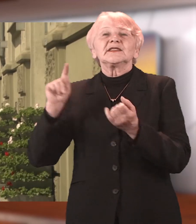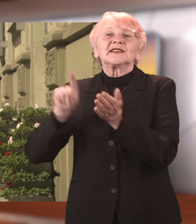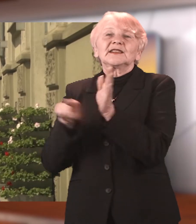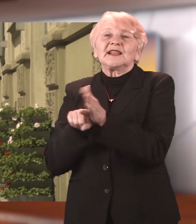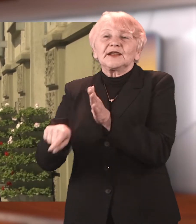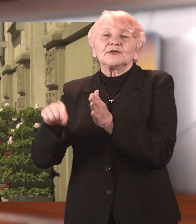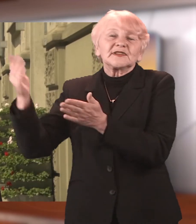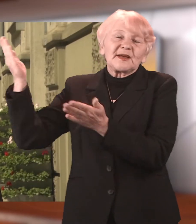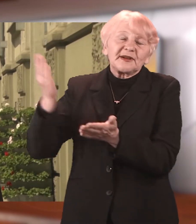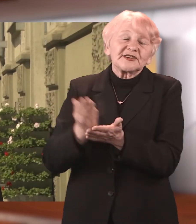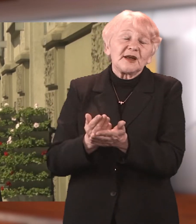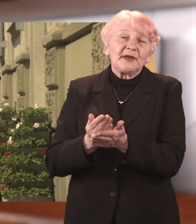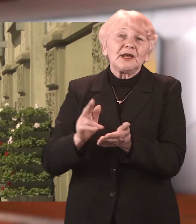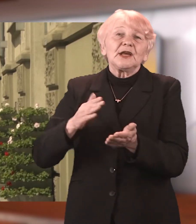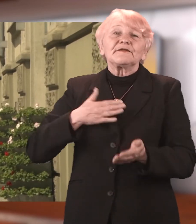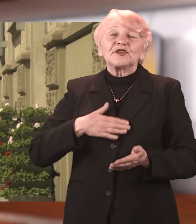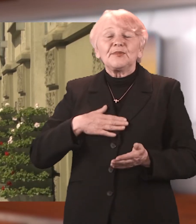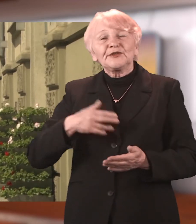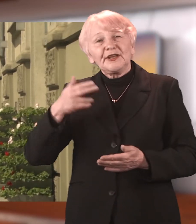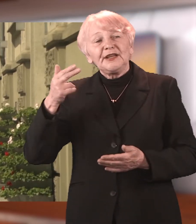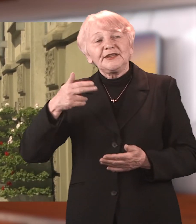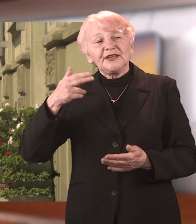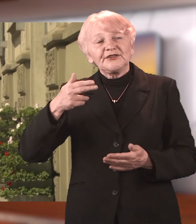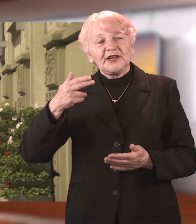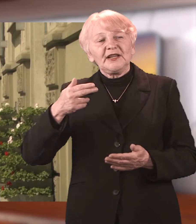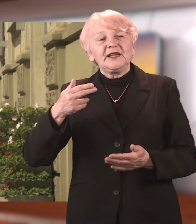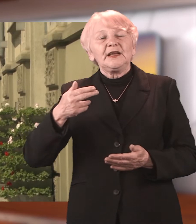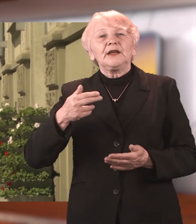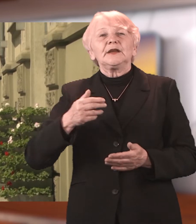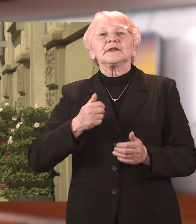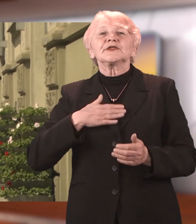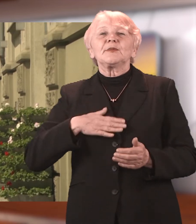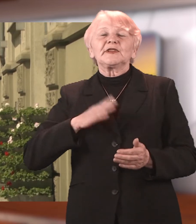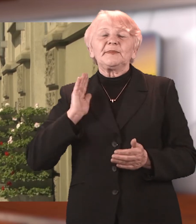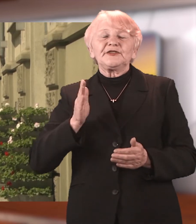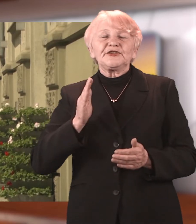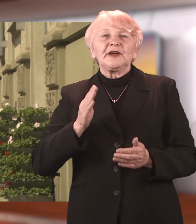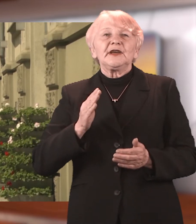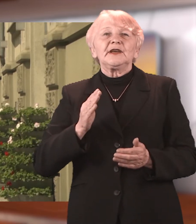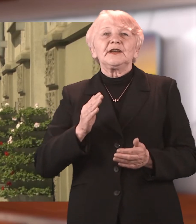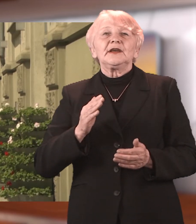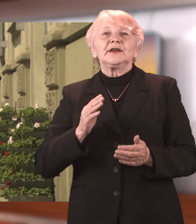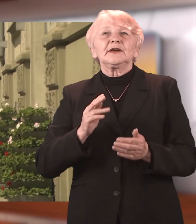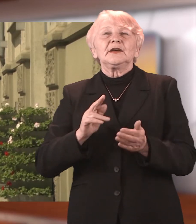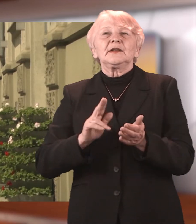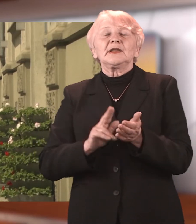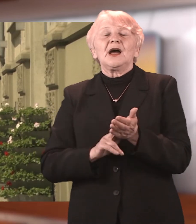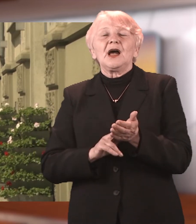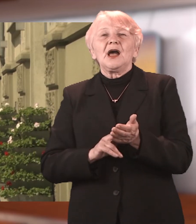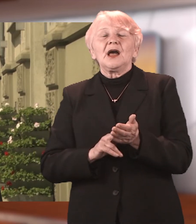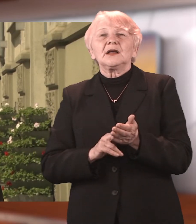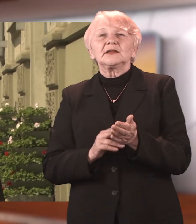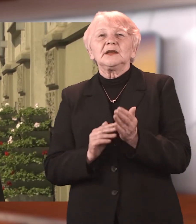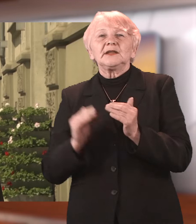na ciąg dalszy świętowania Dnia Dziecka. W sobotę na sportowo na bulwarach nadodżańskich będzie możliwość spływu kajakowego, tutaj dziecko